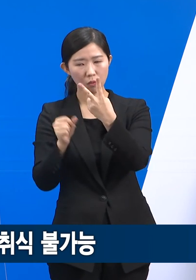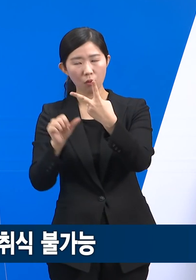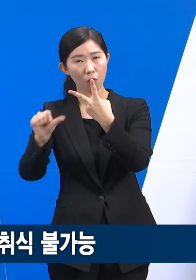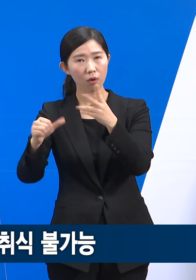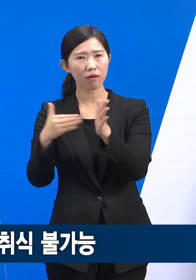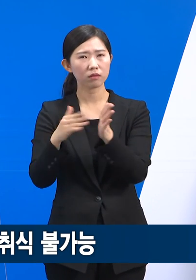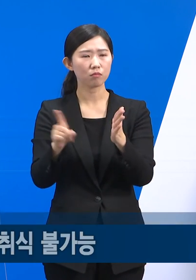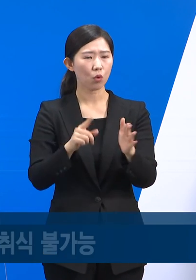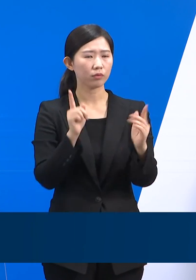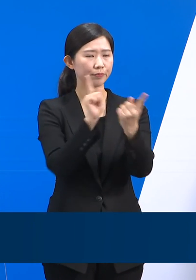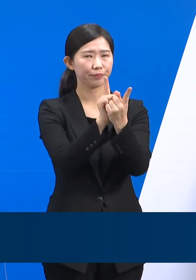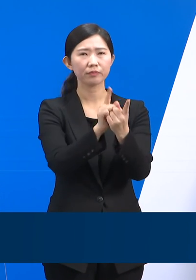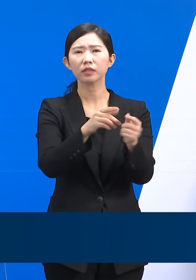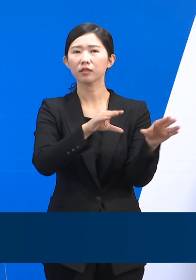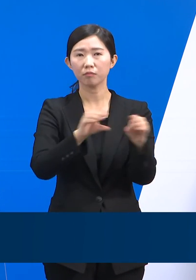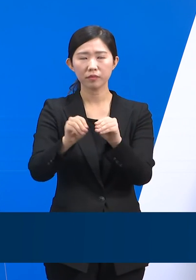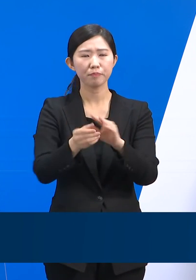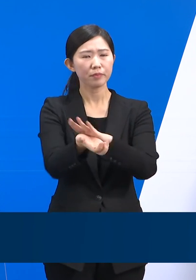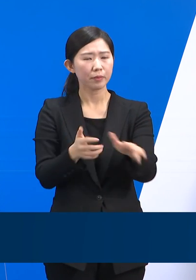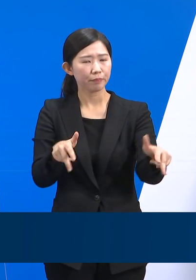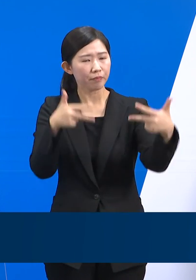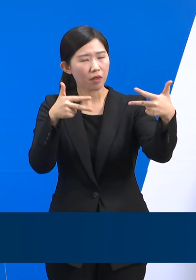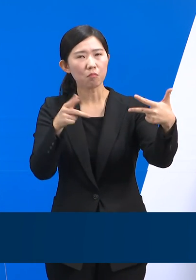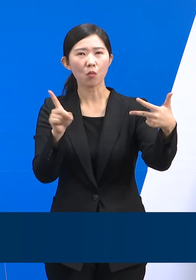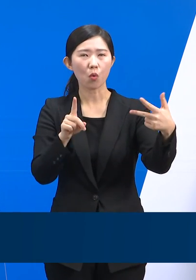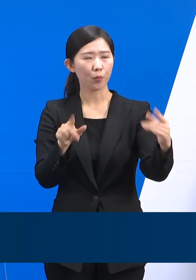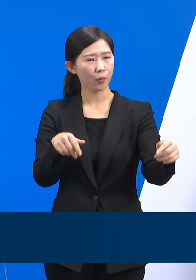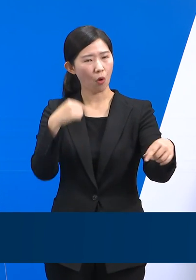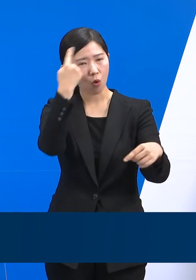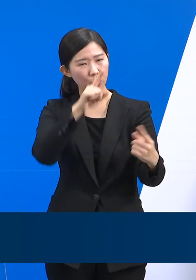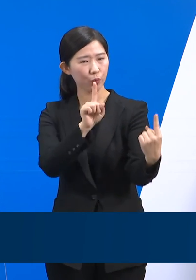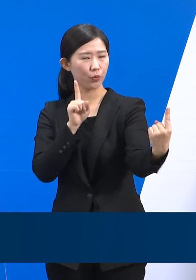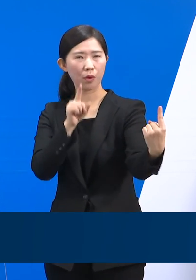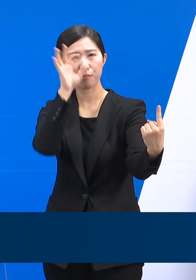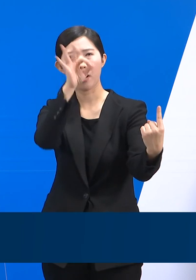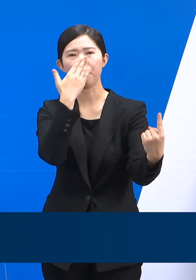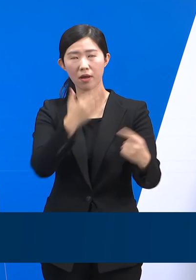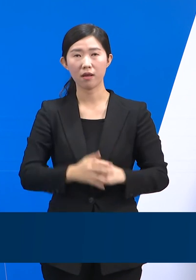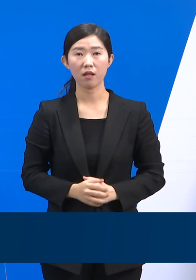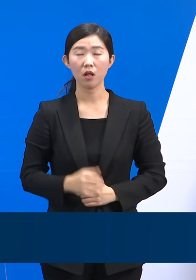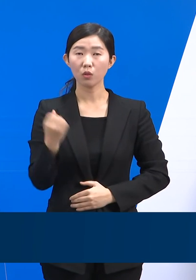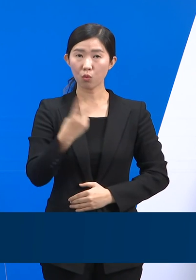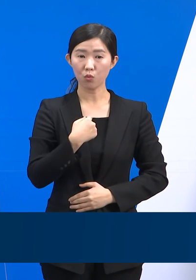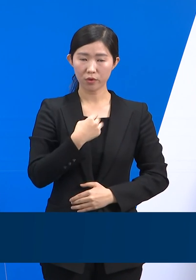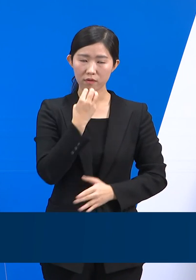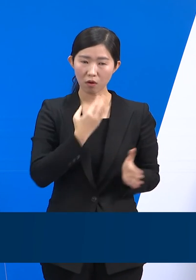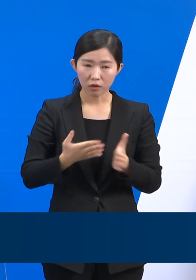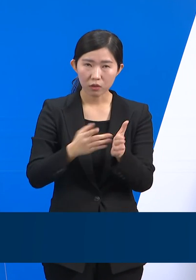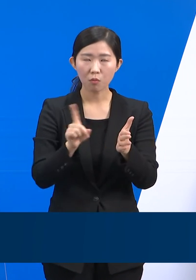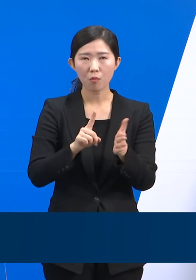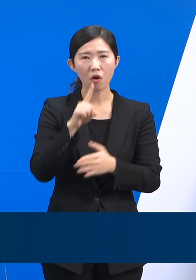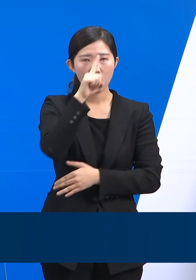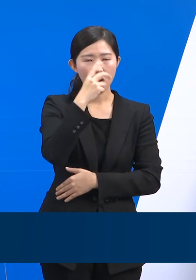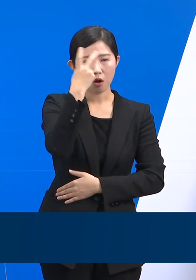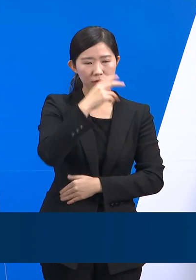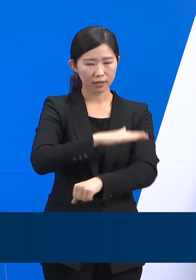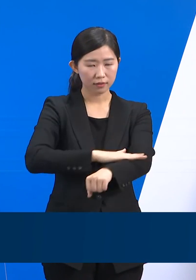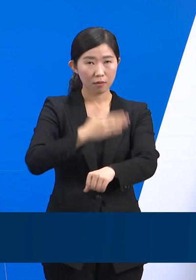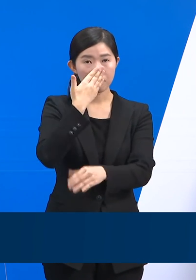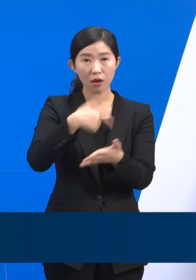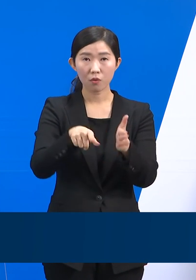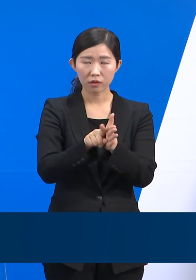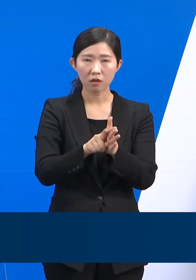가능합니다. 경기도는 설 연휴 기간에도 도민 여러분들이 코로나19 진단검사에 불편이 없도록 도내 선별진료소